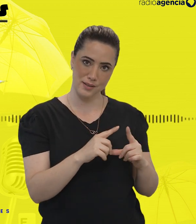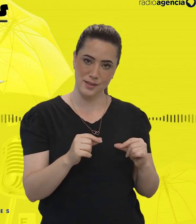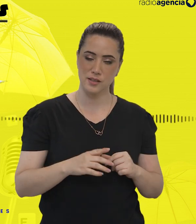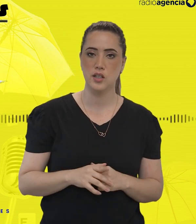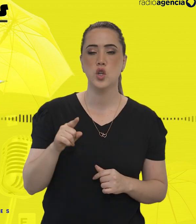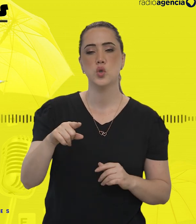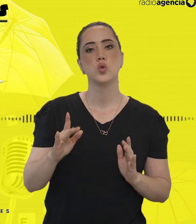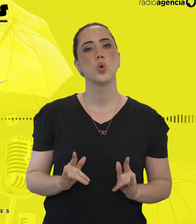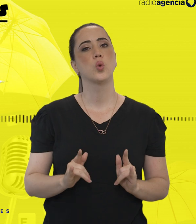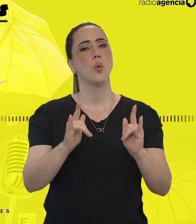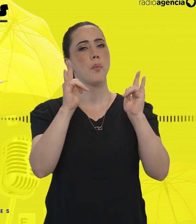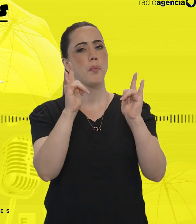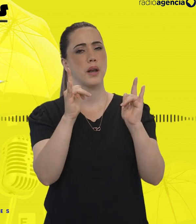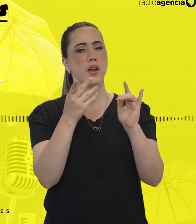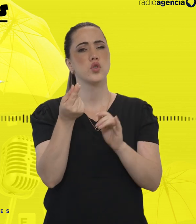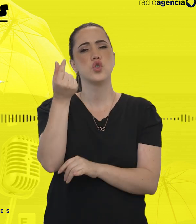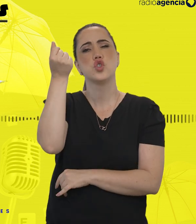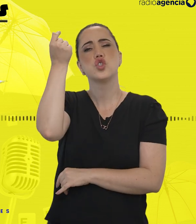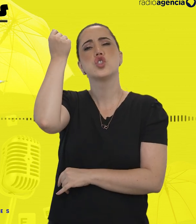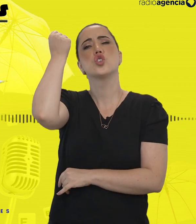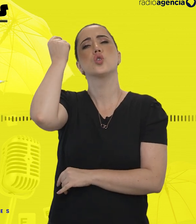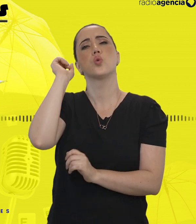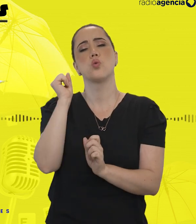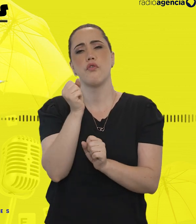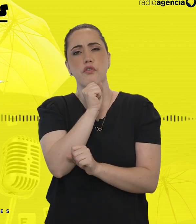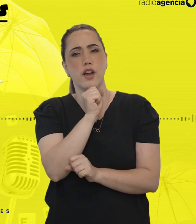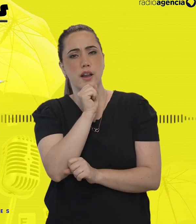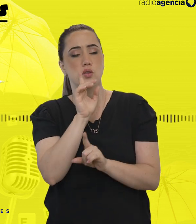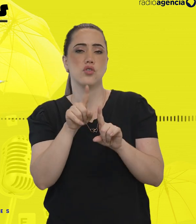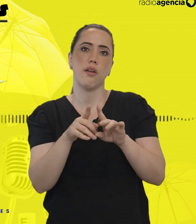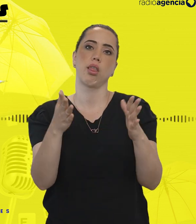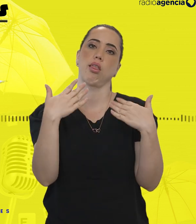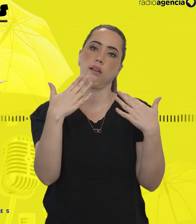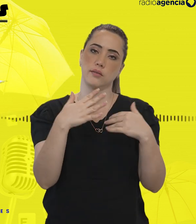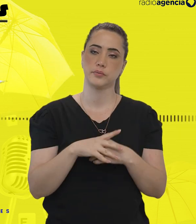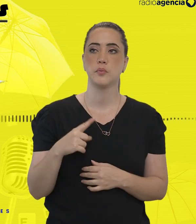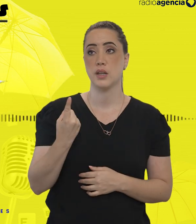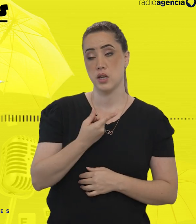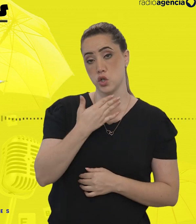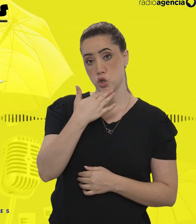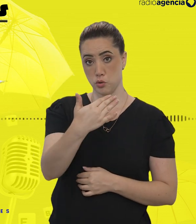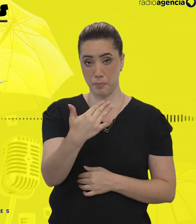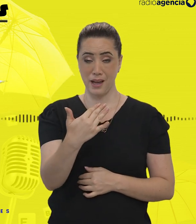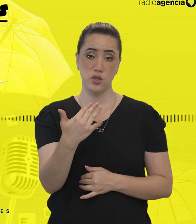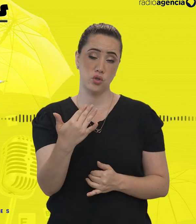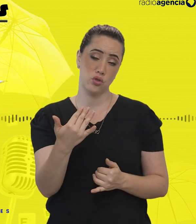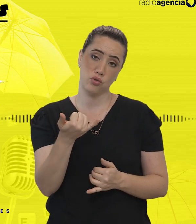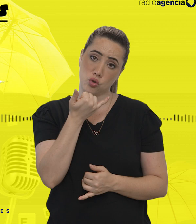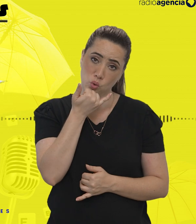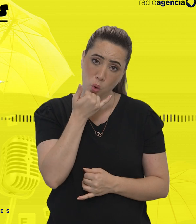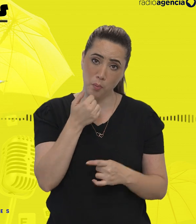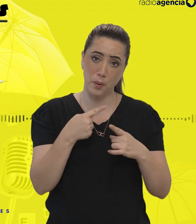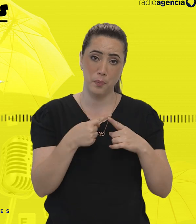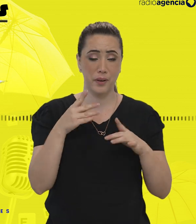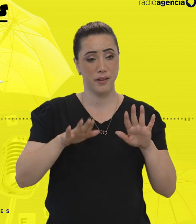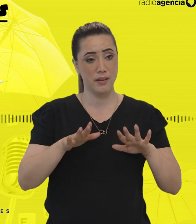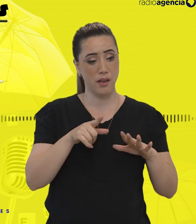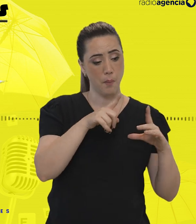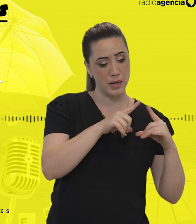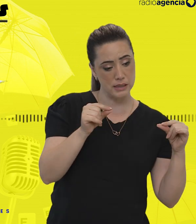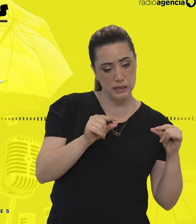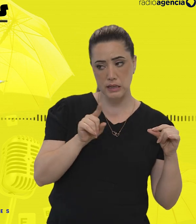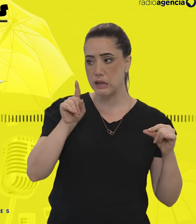bem quente, que tem lá seus mistérios. E a gente deixa o nosso pedido de desculpas, porque nessa ponte entre cidades, de vez em quando tem